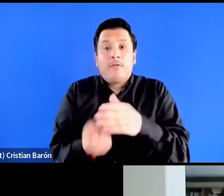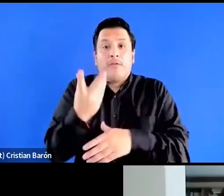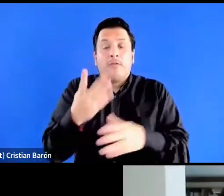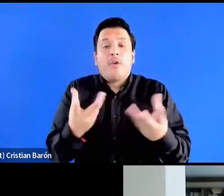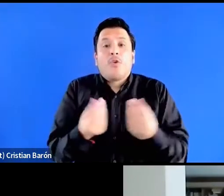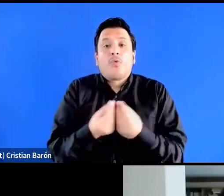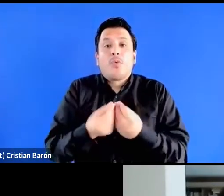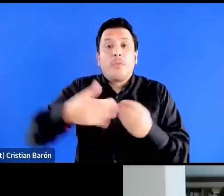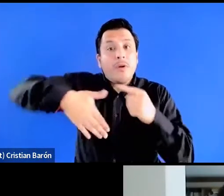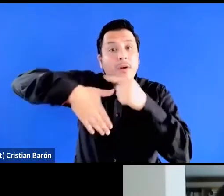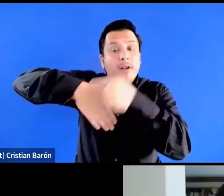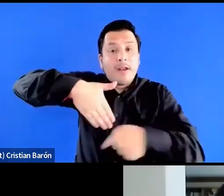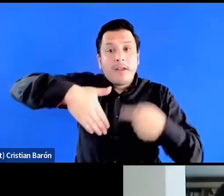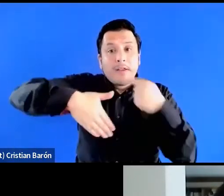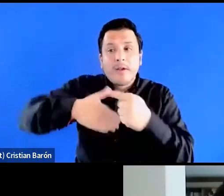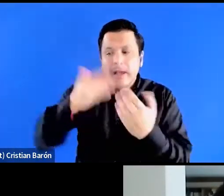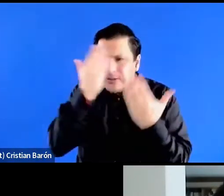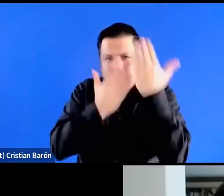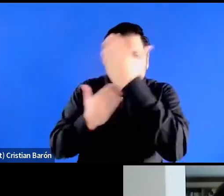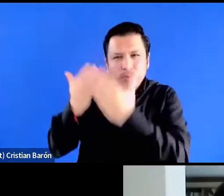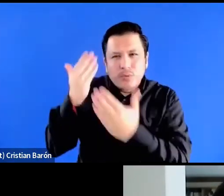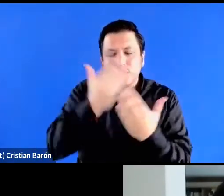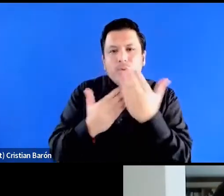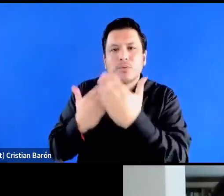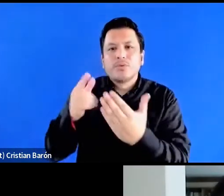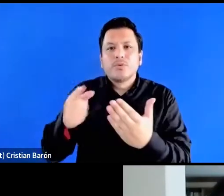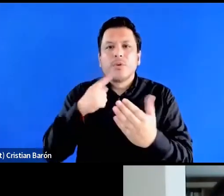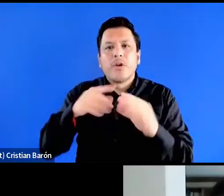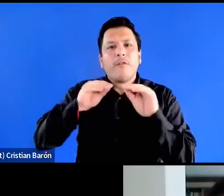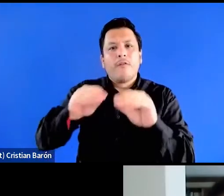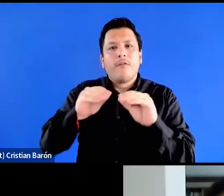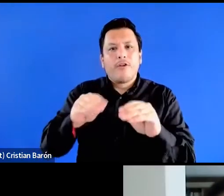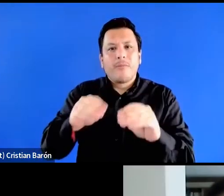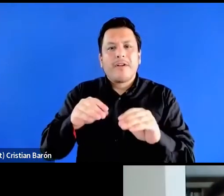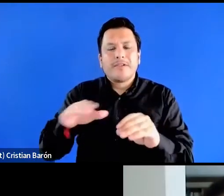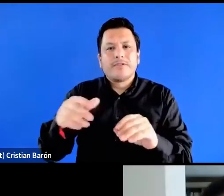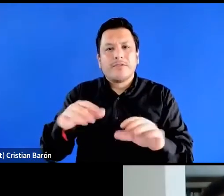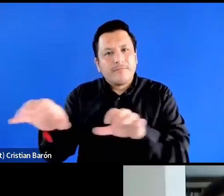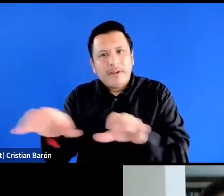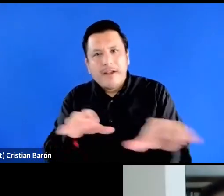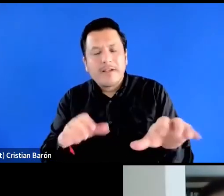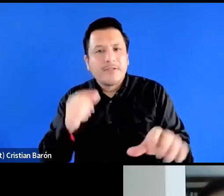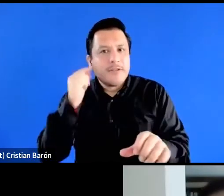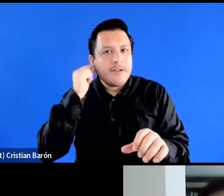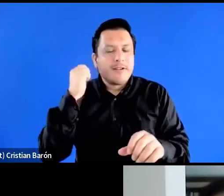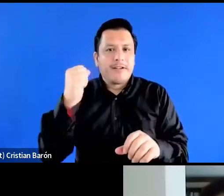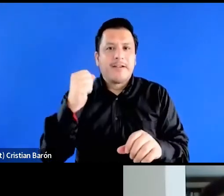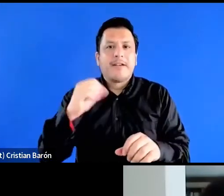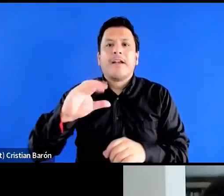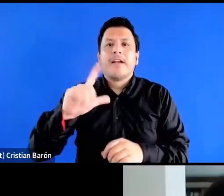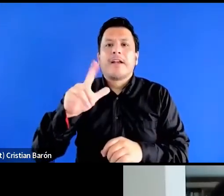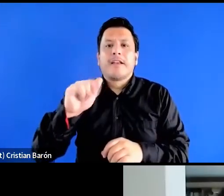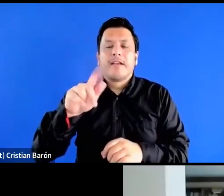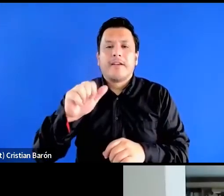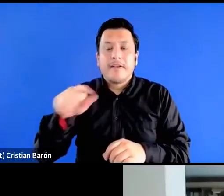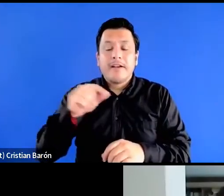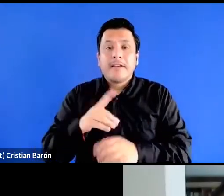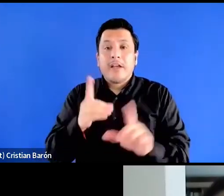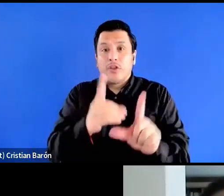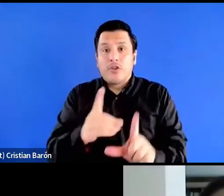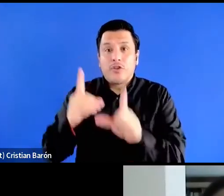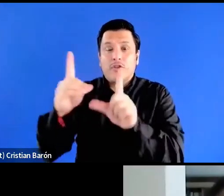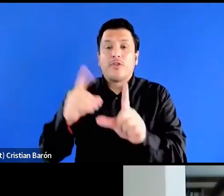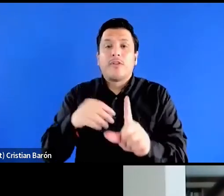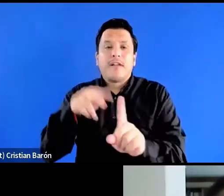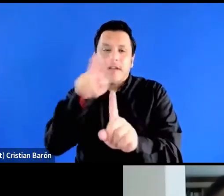Latinoamericano de Estudios, Formación y Acción Feminista, GLEFAS, doctora en Antropología Social y con